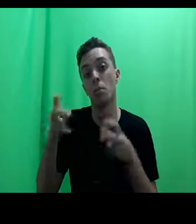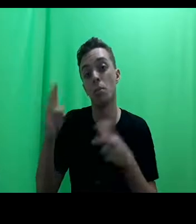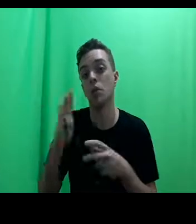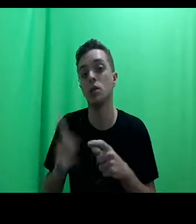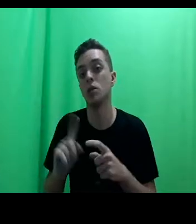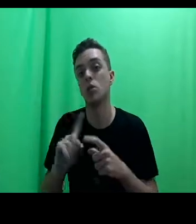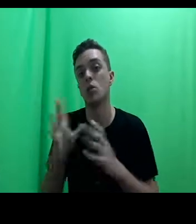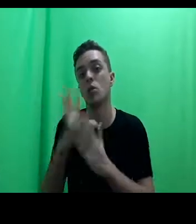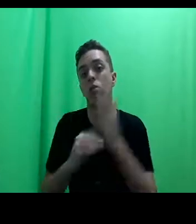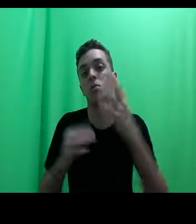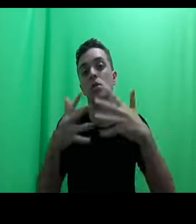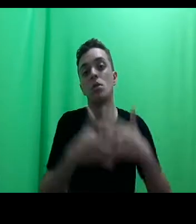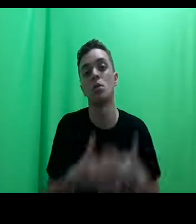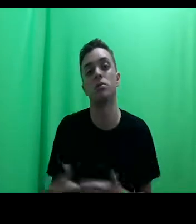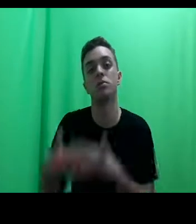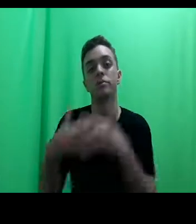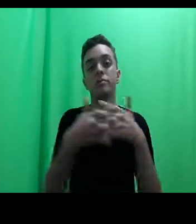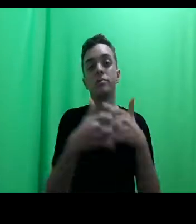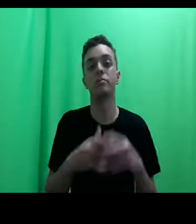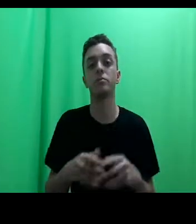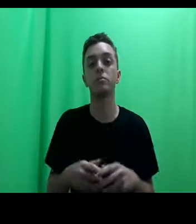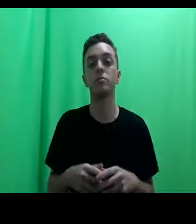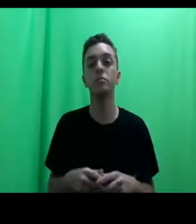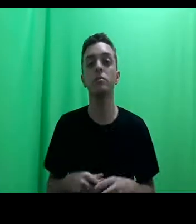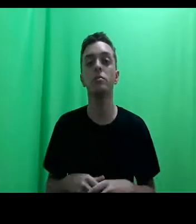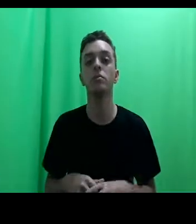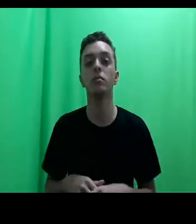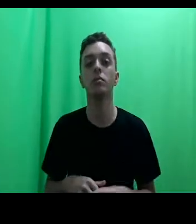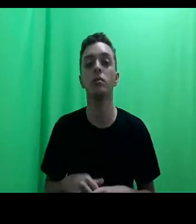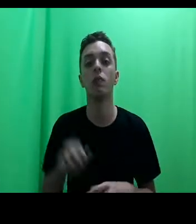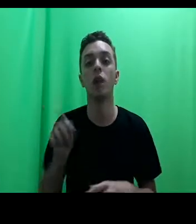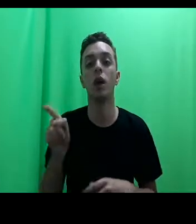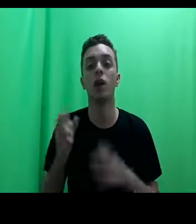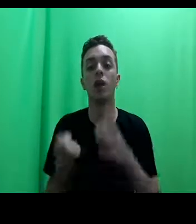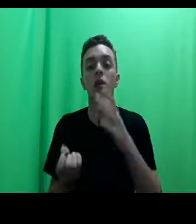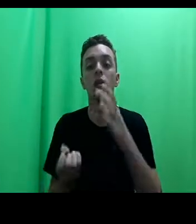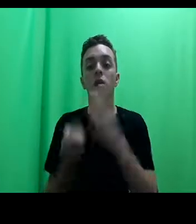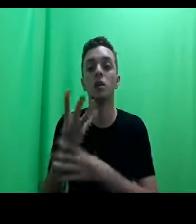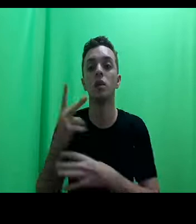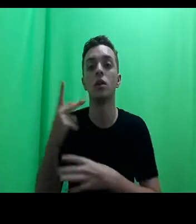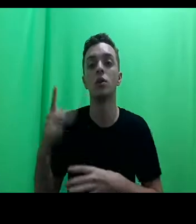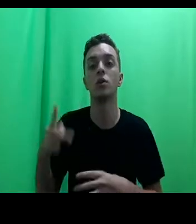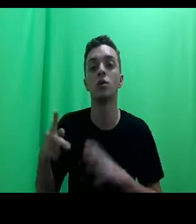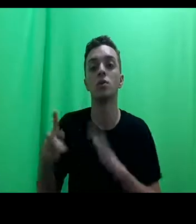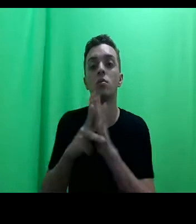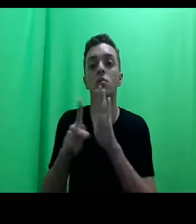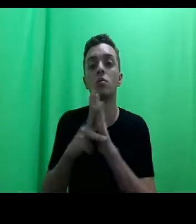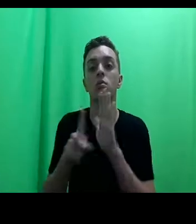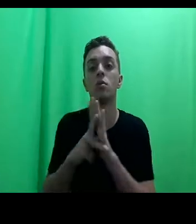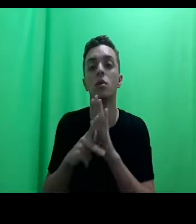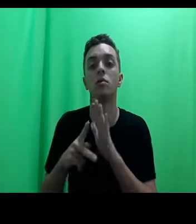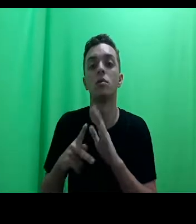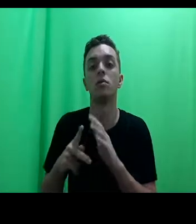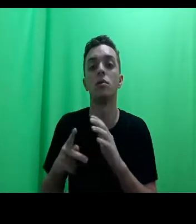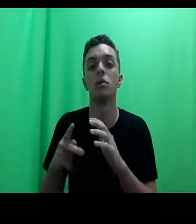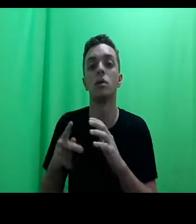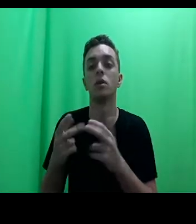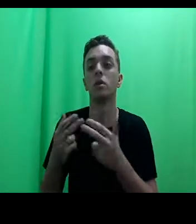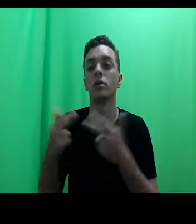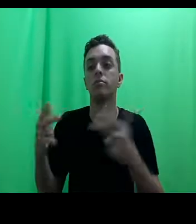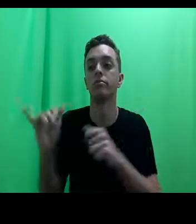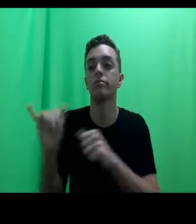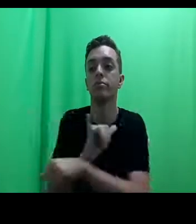lido e observado, elas criam suas próprias modalidades de